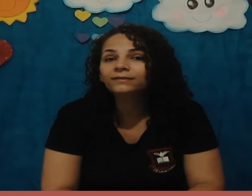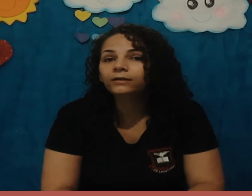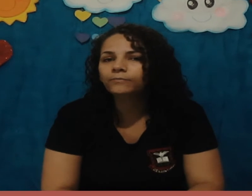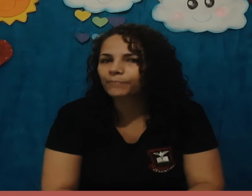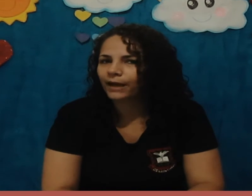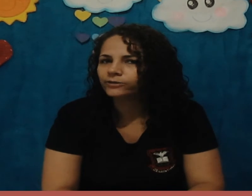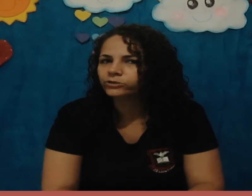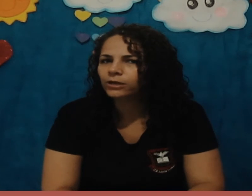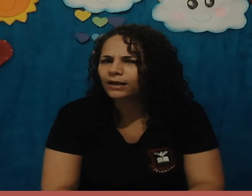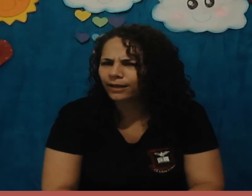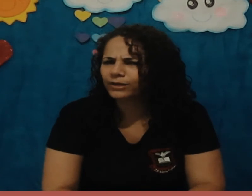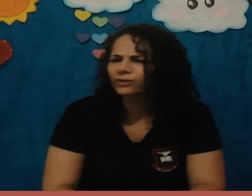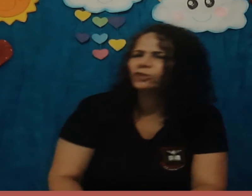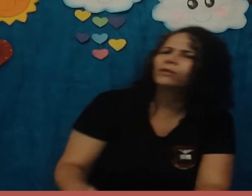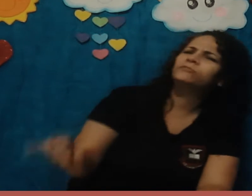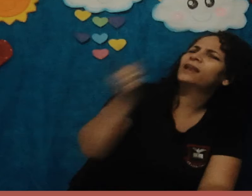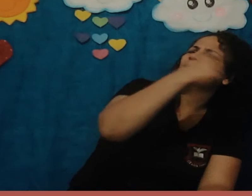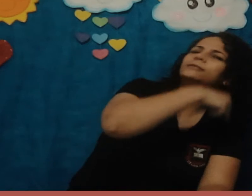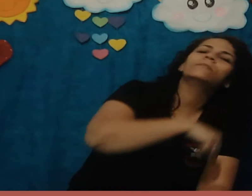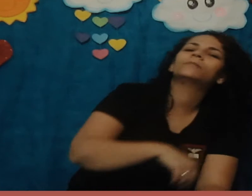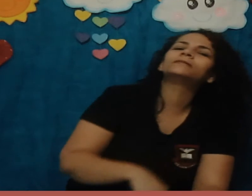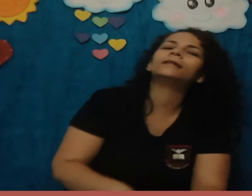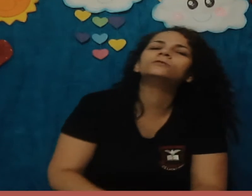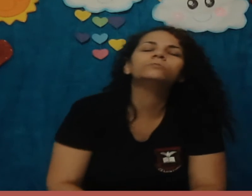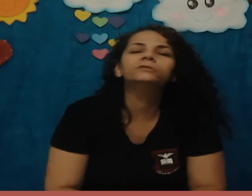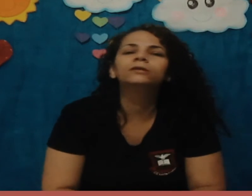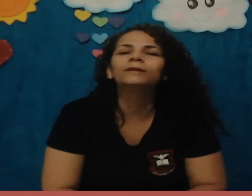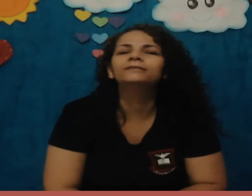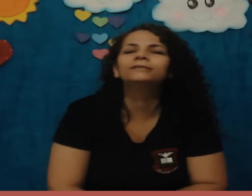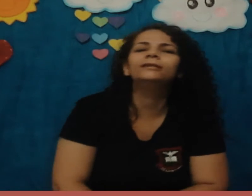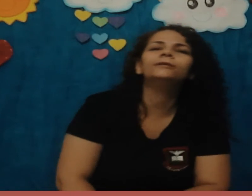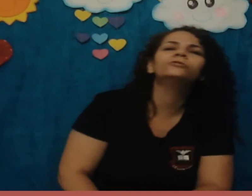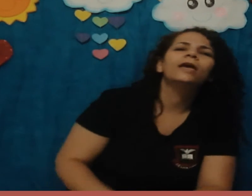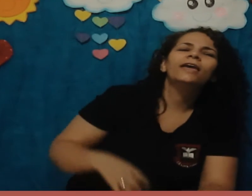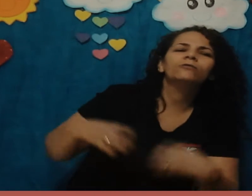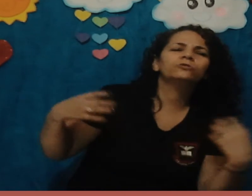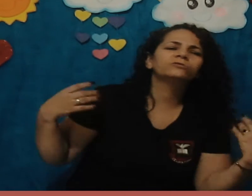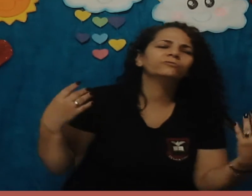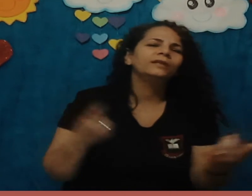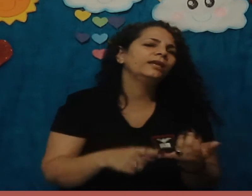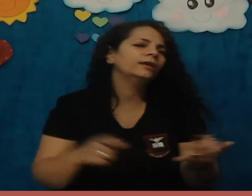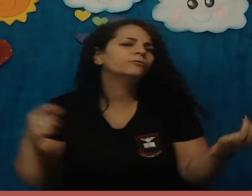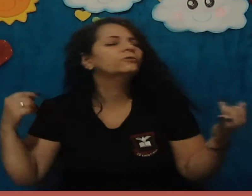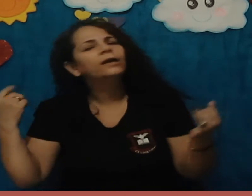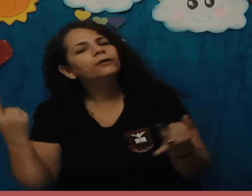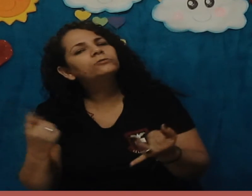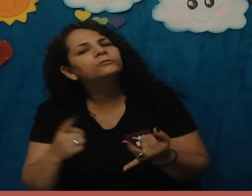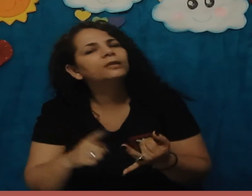animais. Lembra que nós falamos lá na semana passada sobre os animaizinhos? Eu trouxe o mico, eu trouxe a